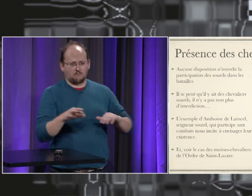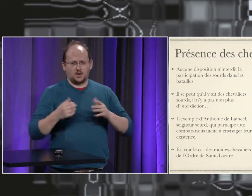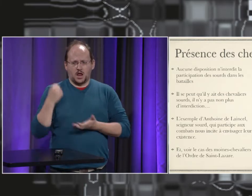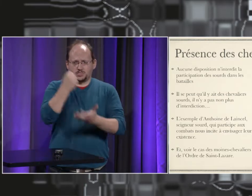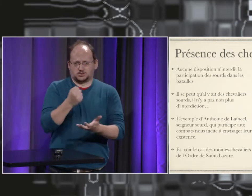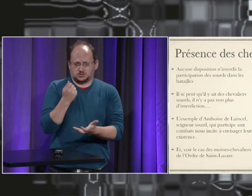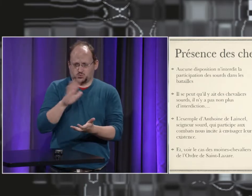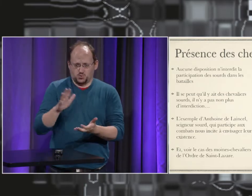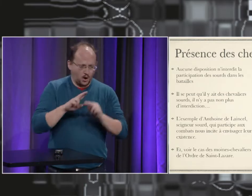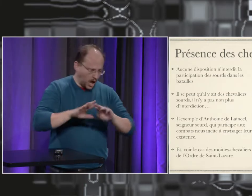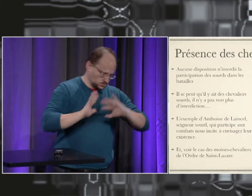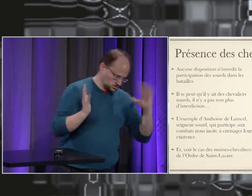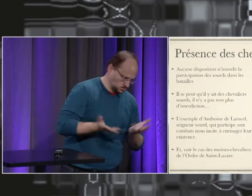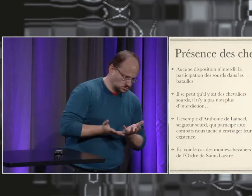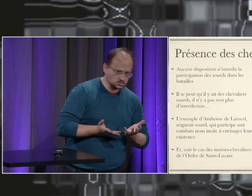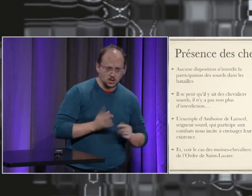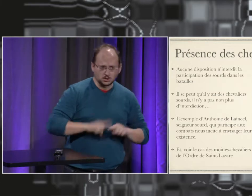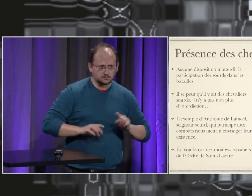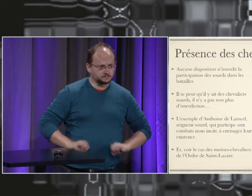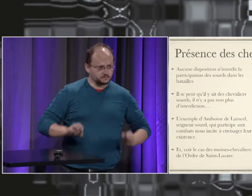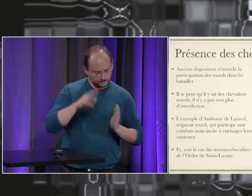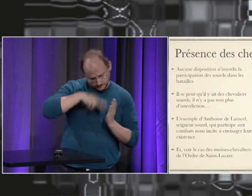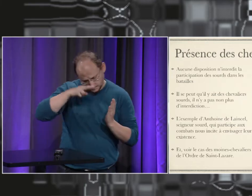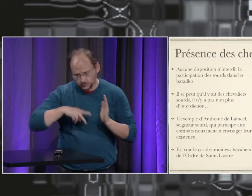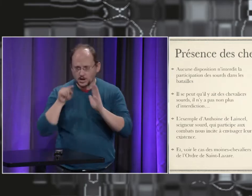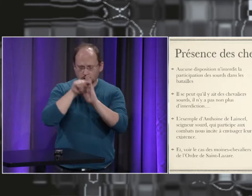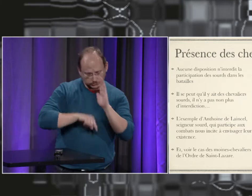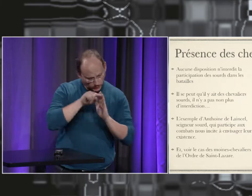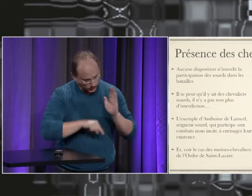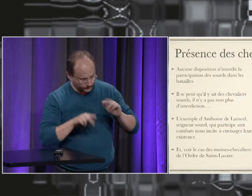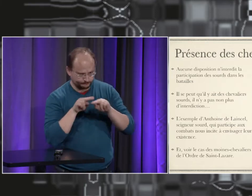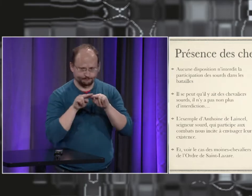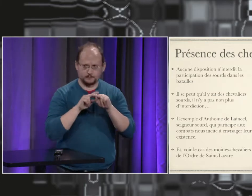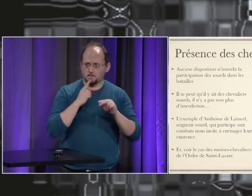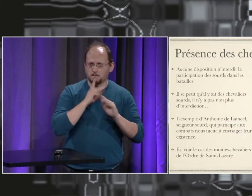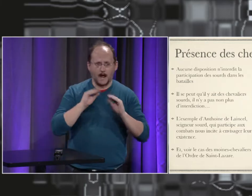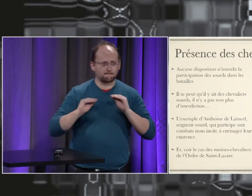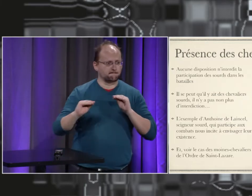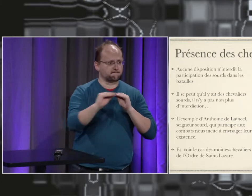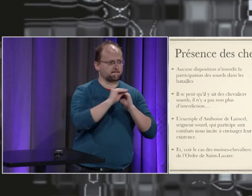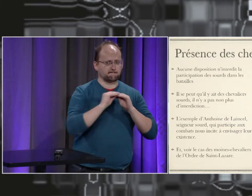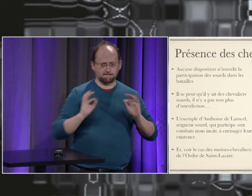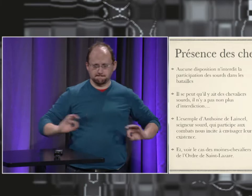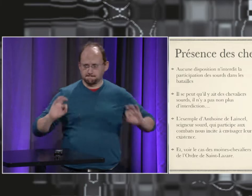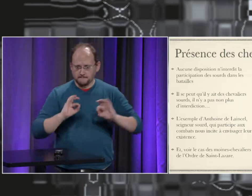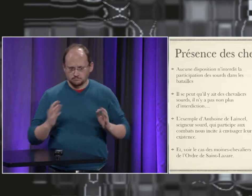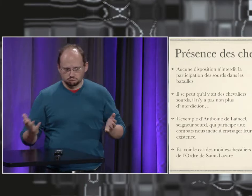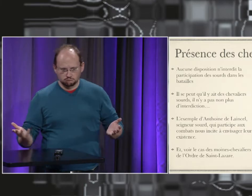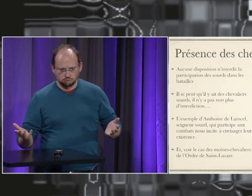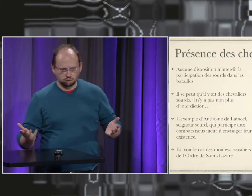interdiction en fait l'interdiction concernait uniquement l'héritage et la transmission financière ou des terres mais après pour le